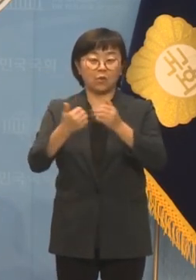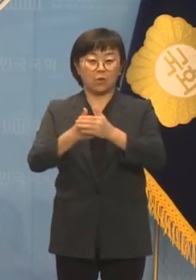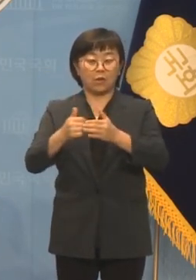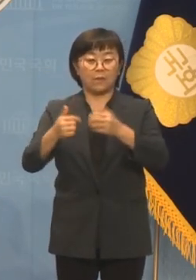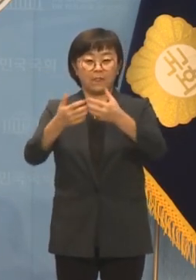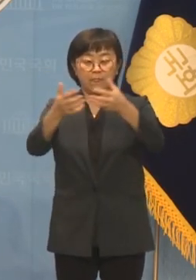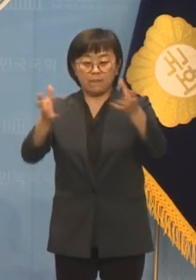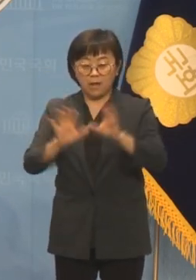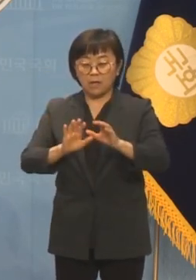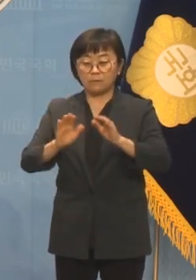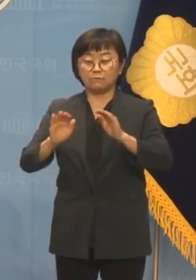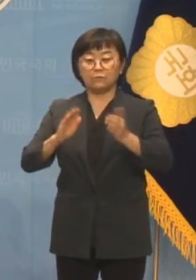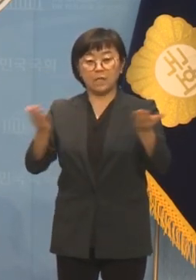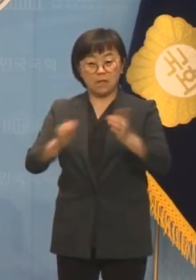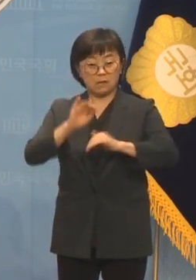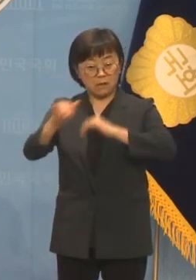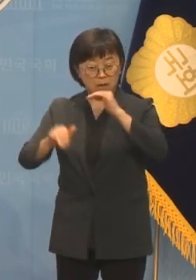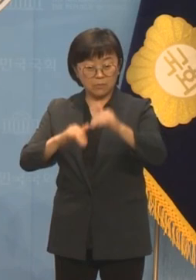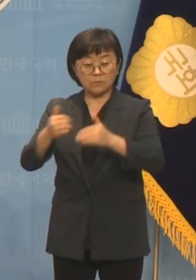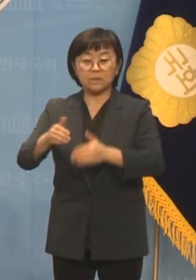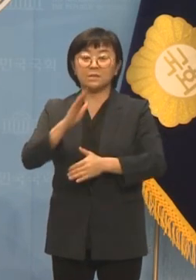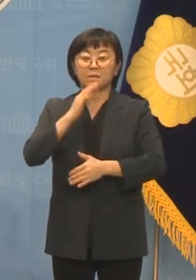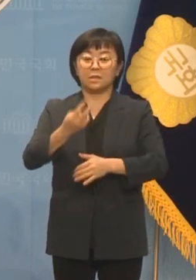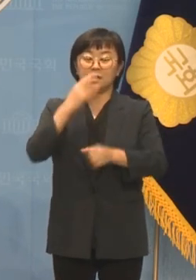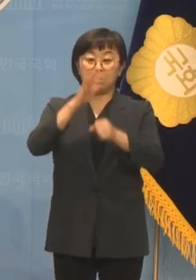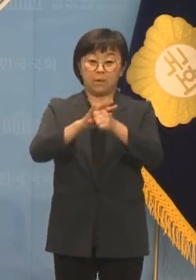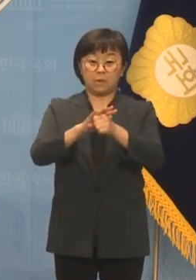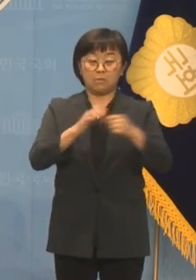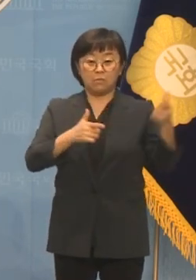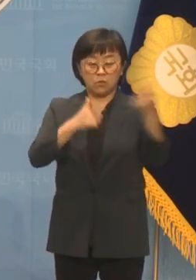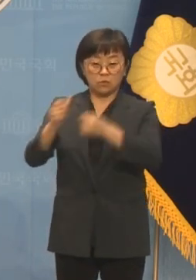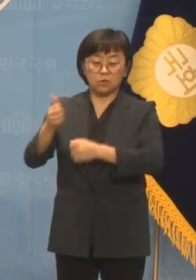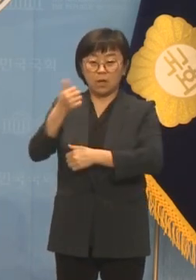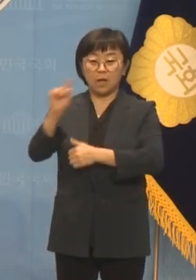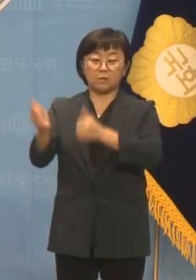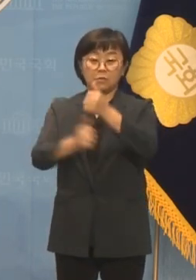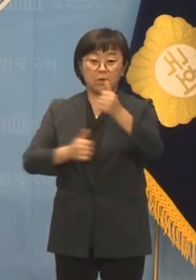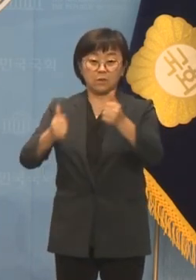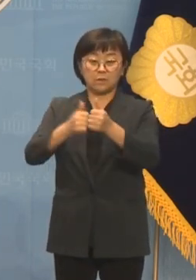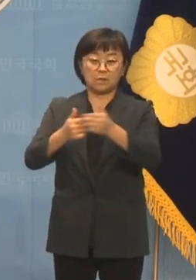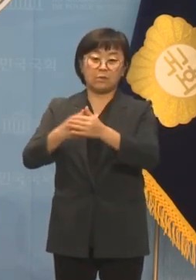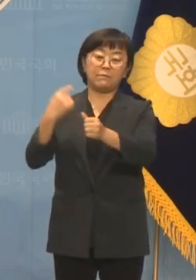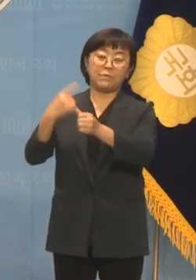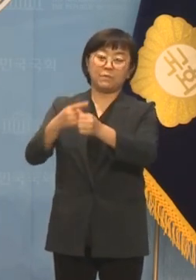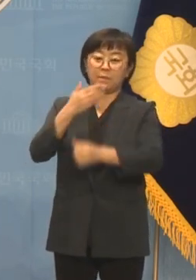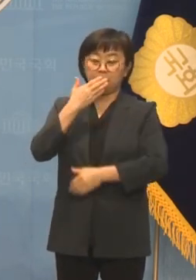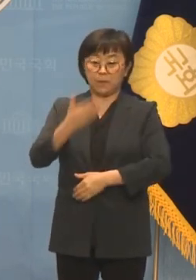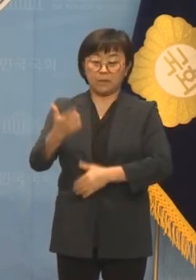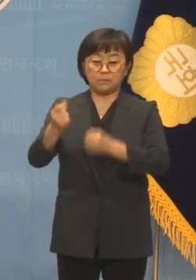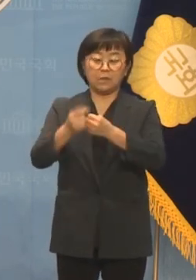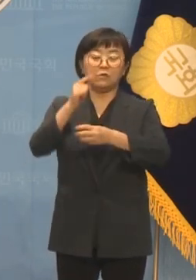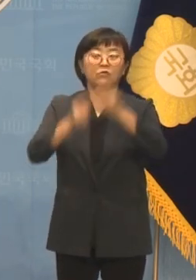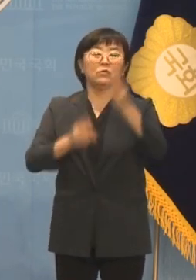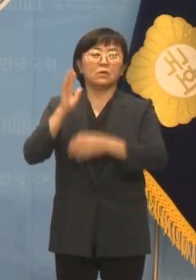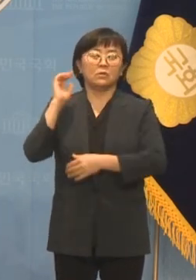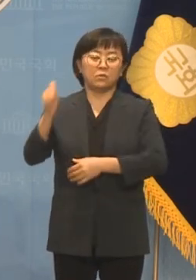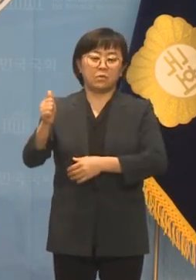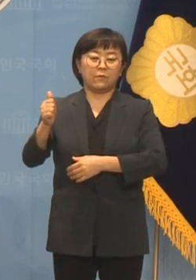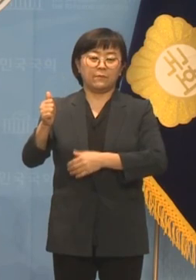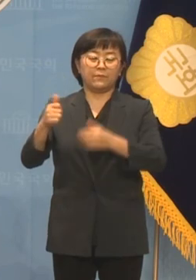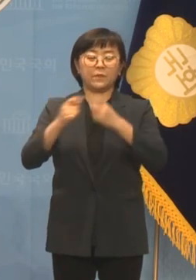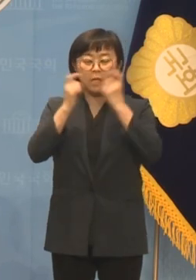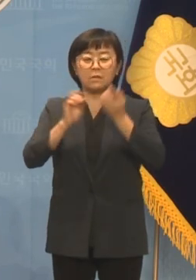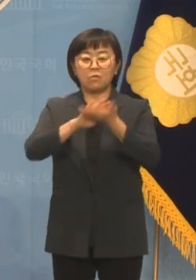당무 개입에 혀를 내두를 지경입니다. 모두가 한동훈 위원장을 지적하고 비판할 수 있지만 윤석열 대통령이